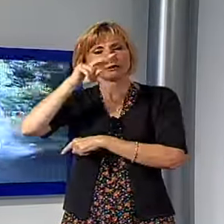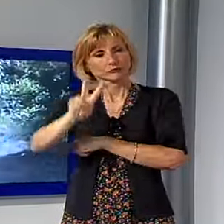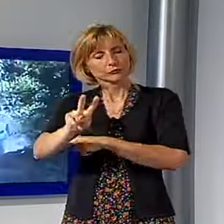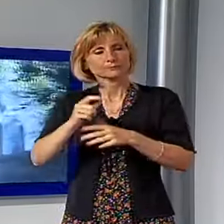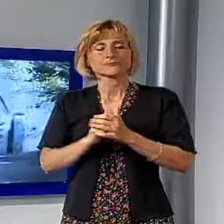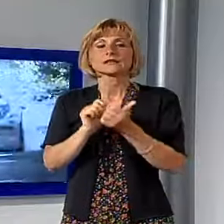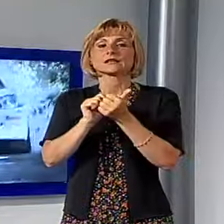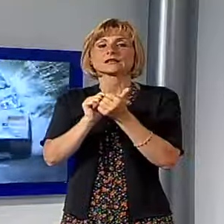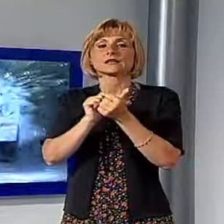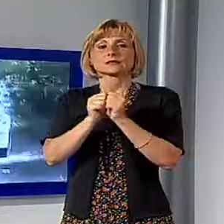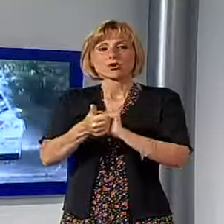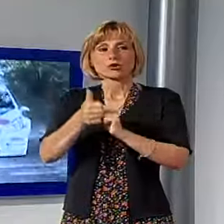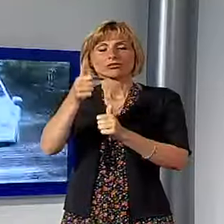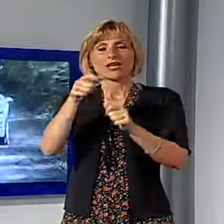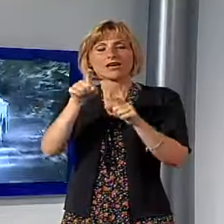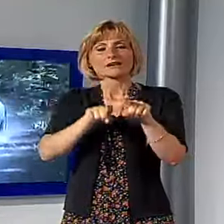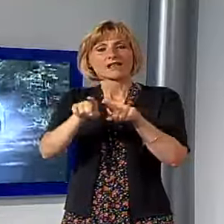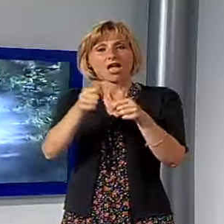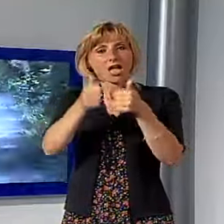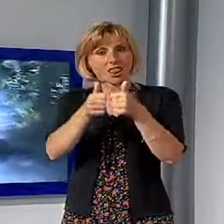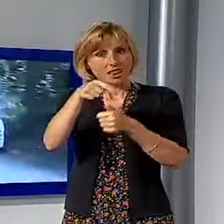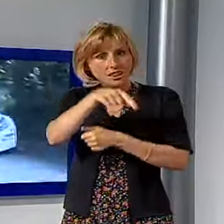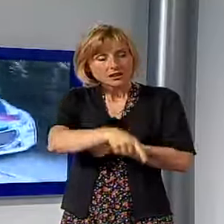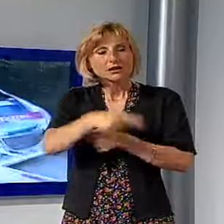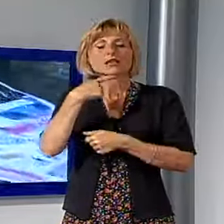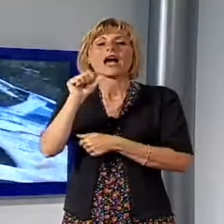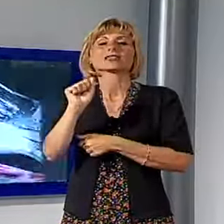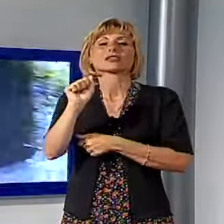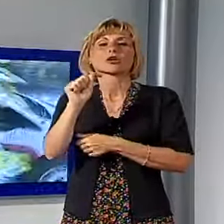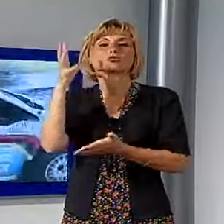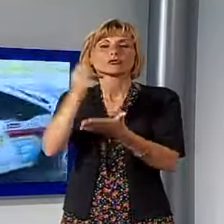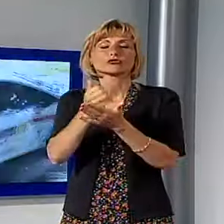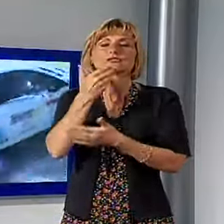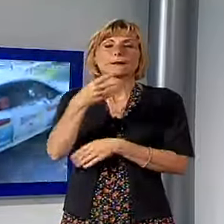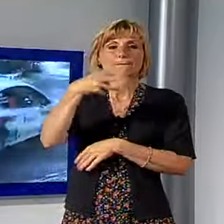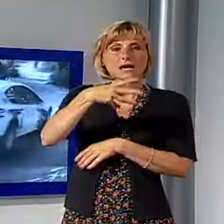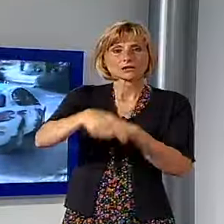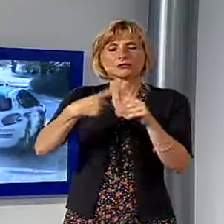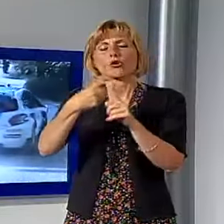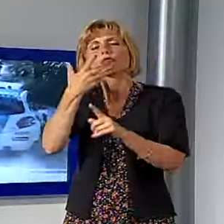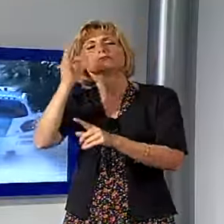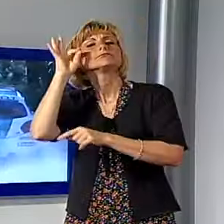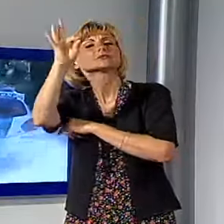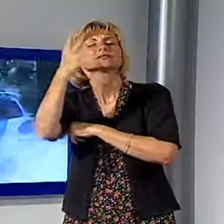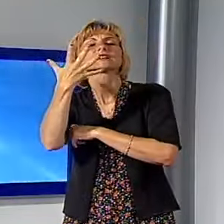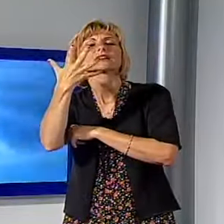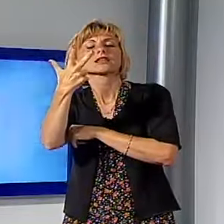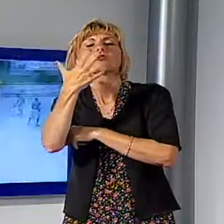Sport, rally, mitico Andreucci, l'alfiere Peugeot vince il San Marino e adesso punta dritto al titolo tricolore.